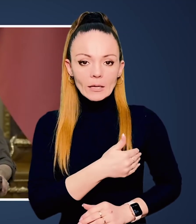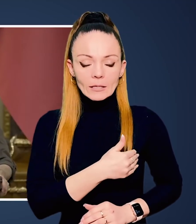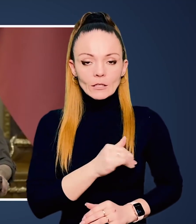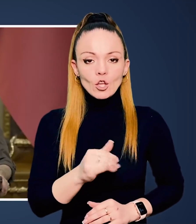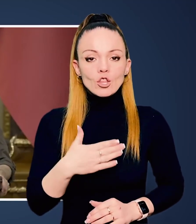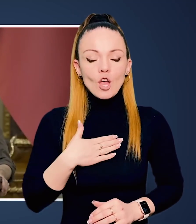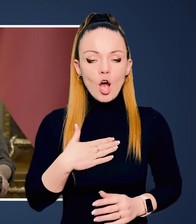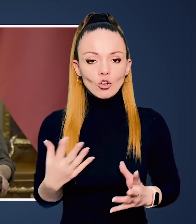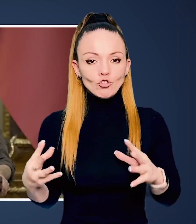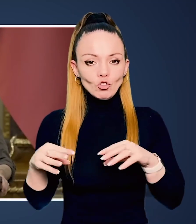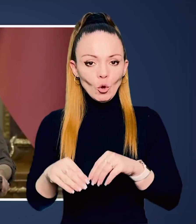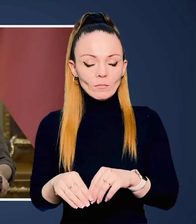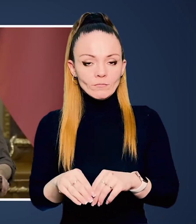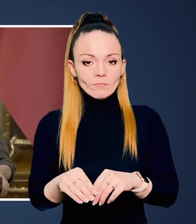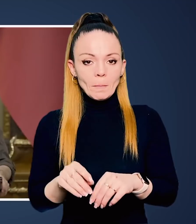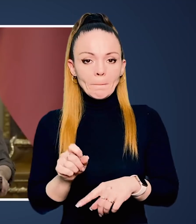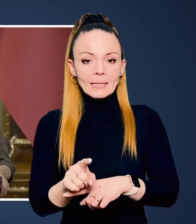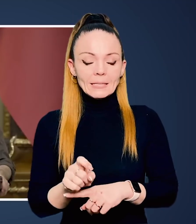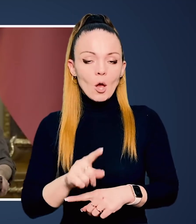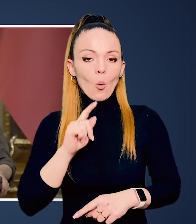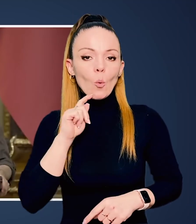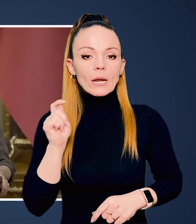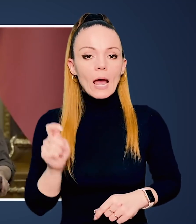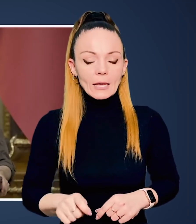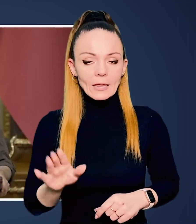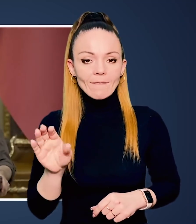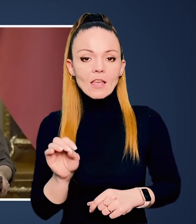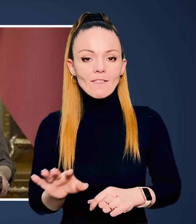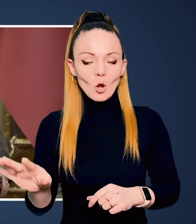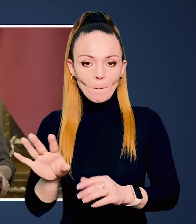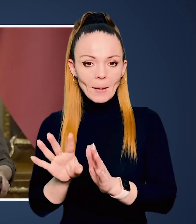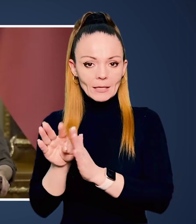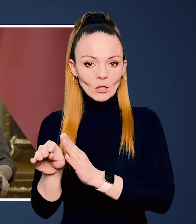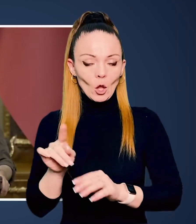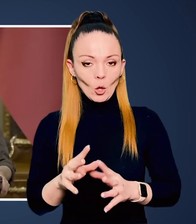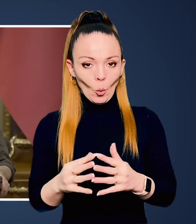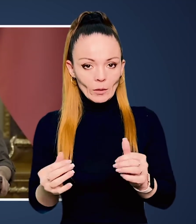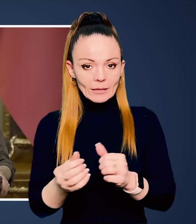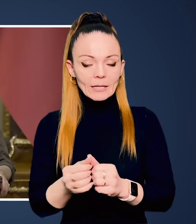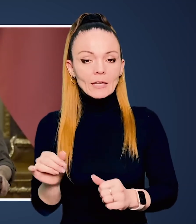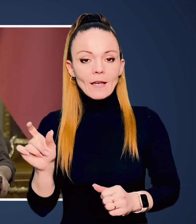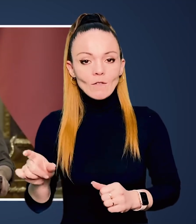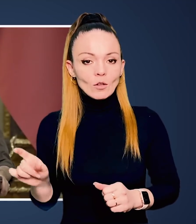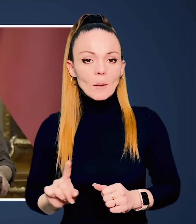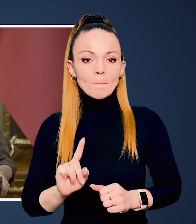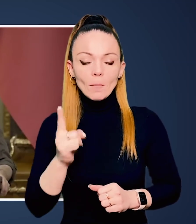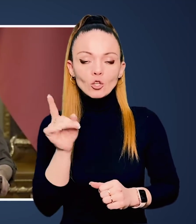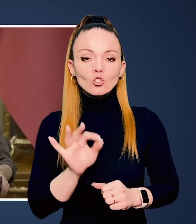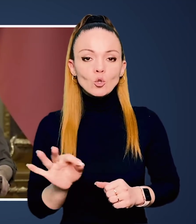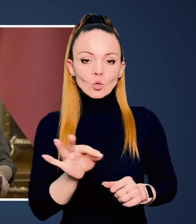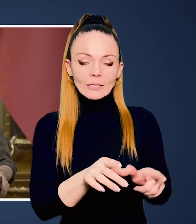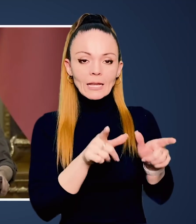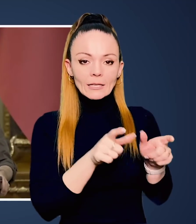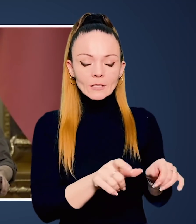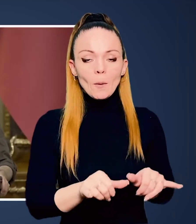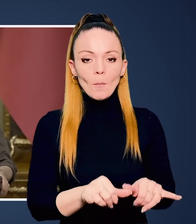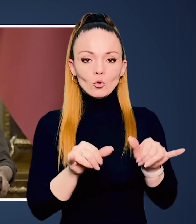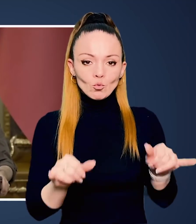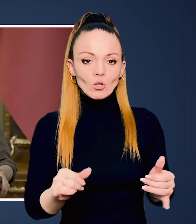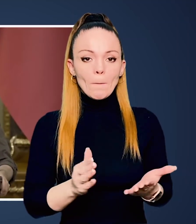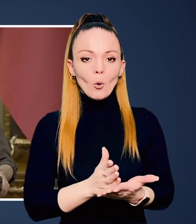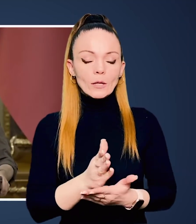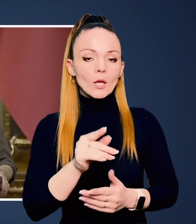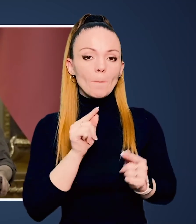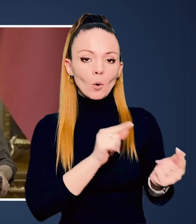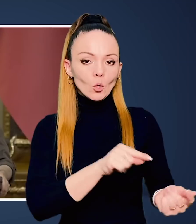і прагнені, і нашого місця України в європейській родині. І вони перші щодо санкційної потужної